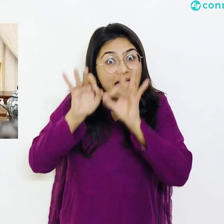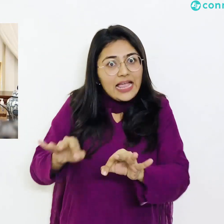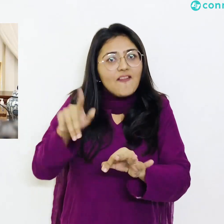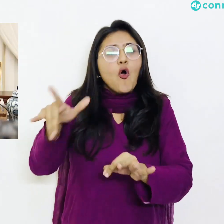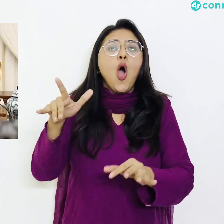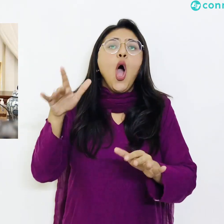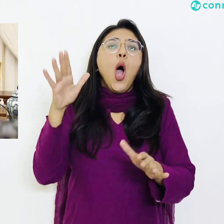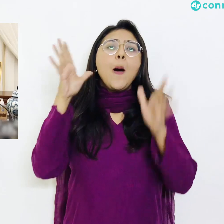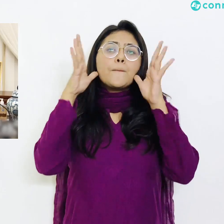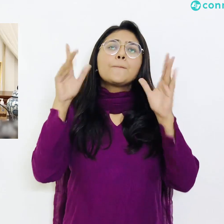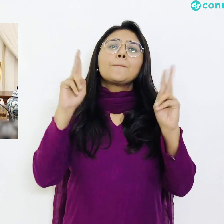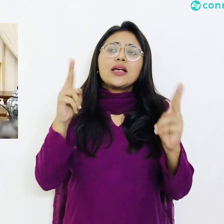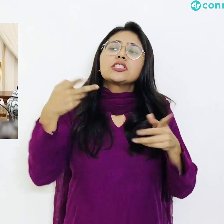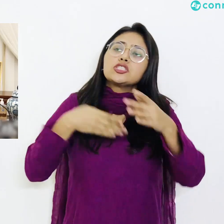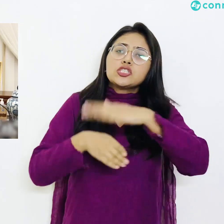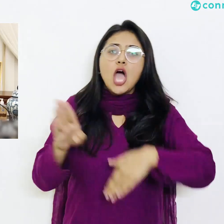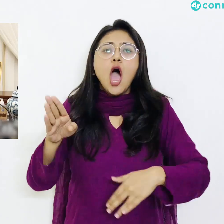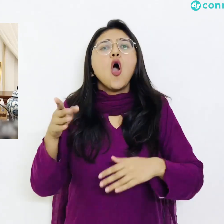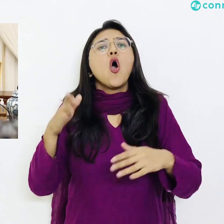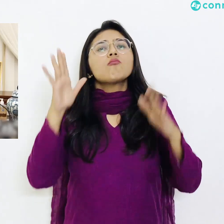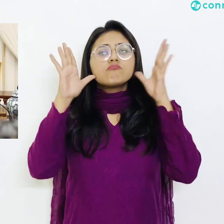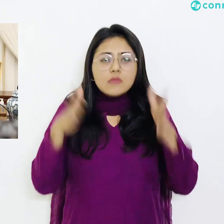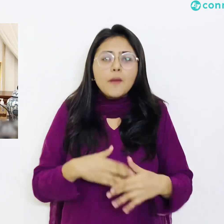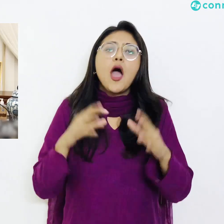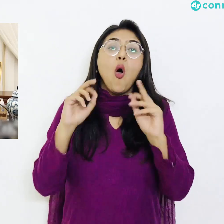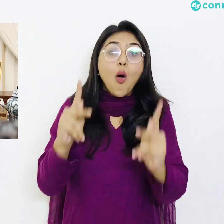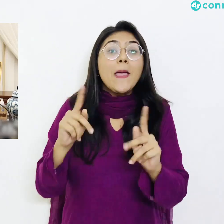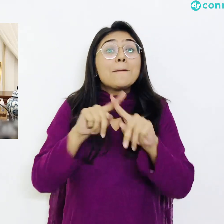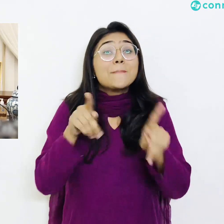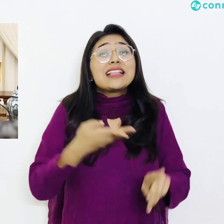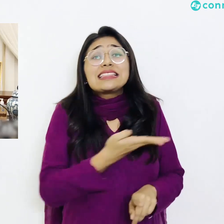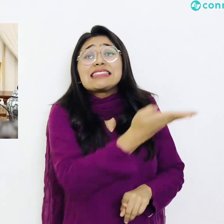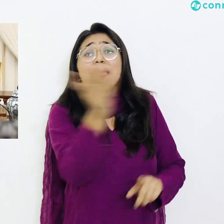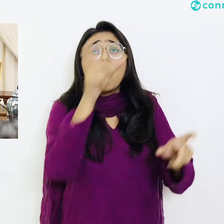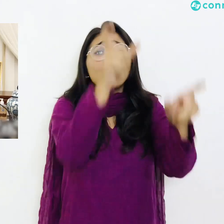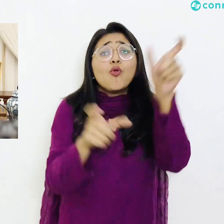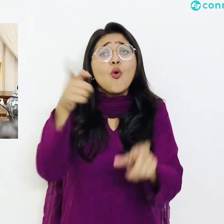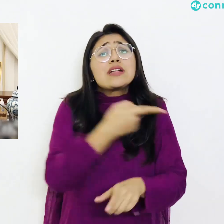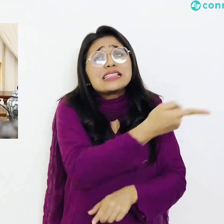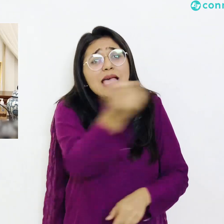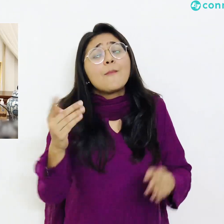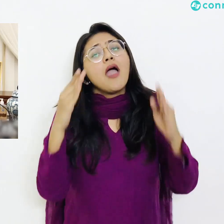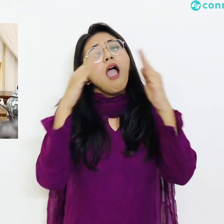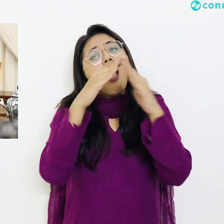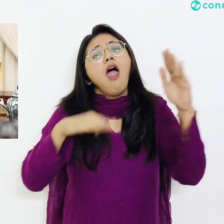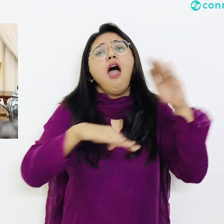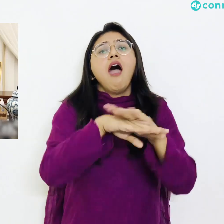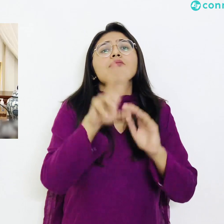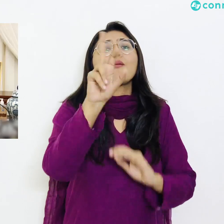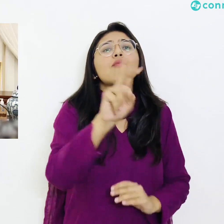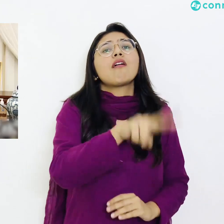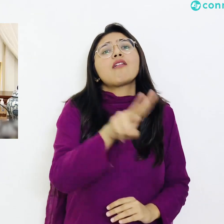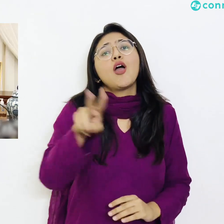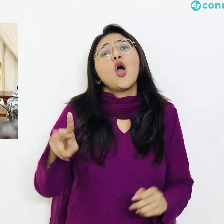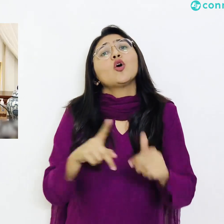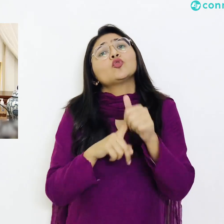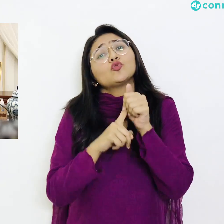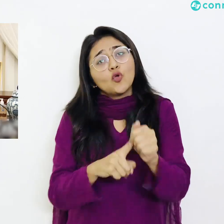لیکن باقی لوگ گھروں میں تراویہ پڑھیں یہ بات میں نے صدر پاکستان سے کہی اور انہوں نے کہا جی بالکل